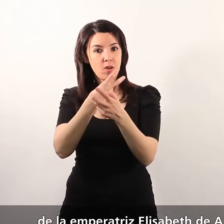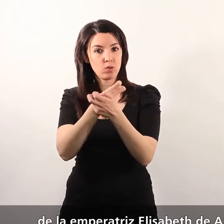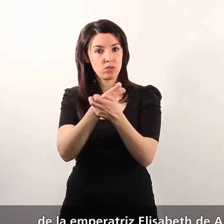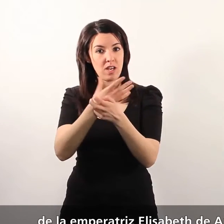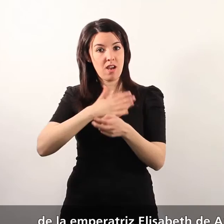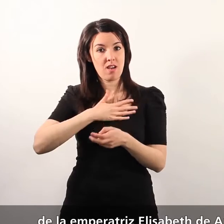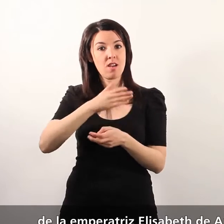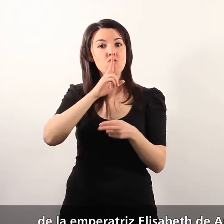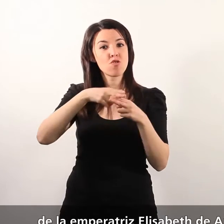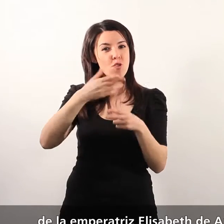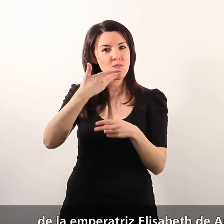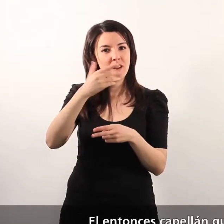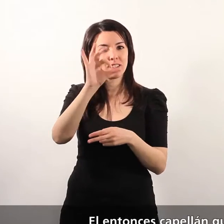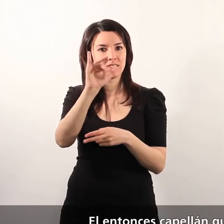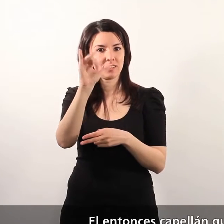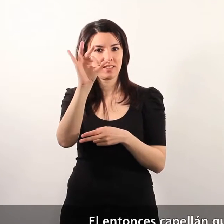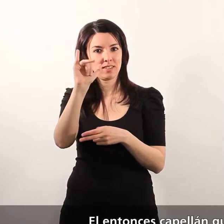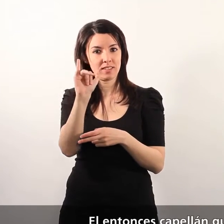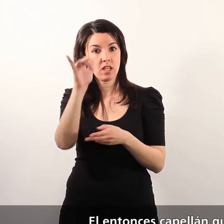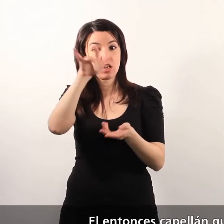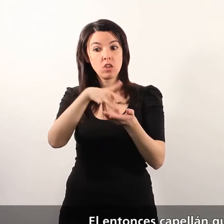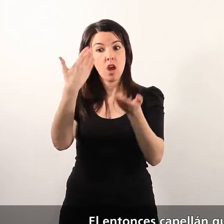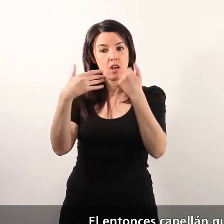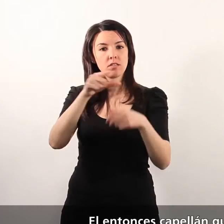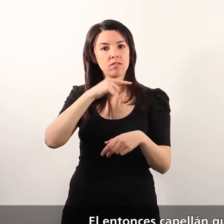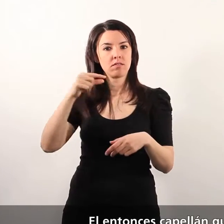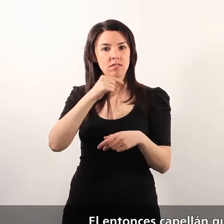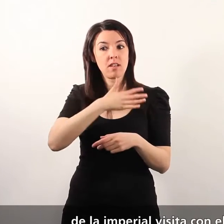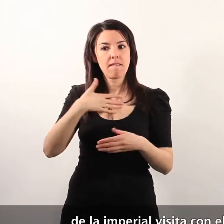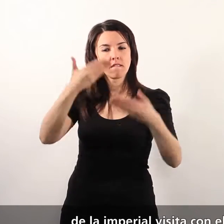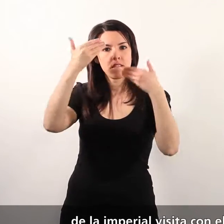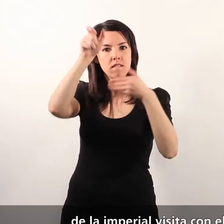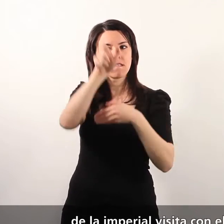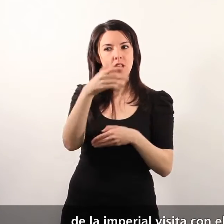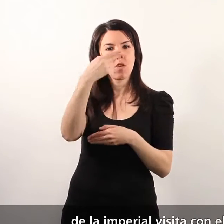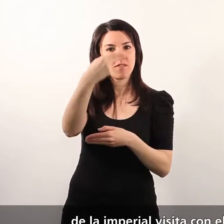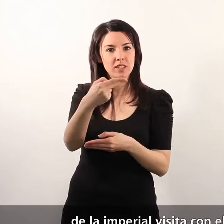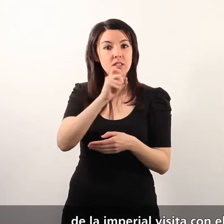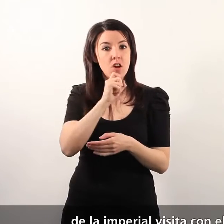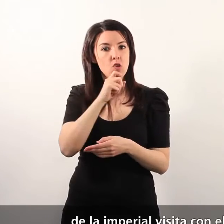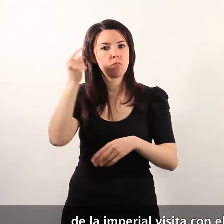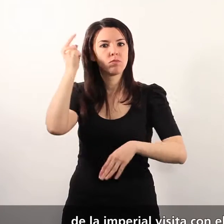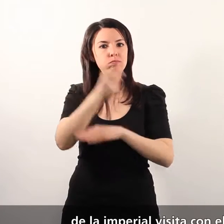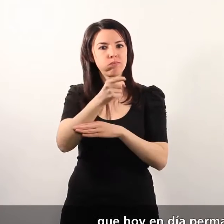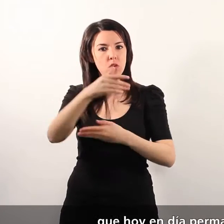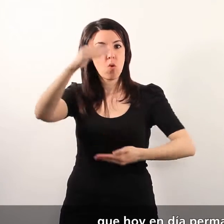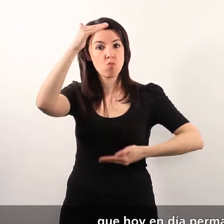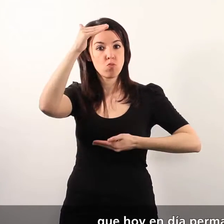conocida como Sisi. El entonces capellán quiso dejar recuerdo de la imperial visita con el encargo de un busto, que